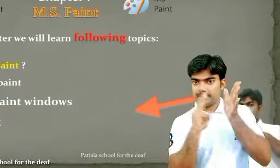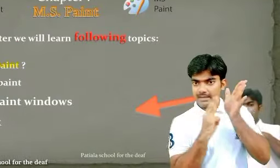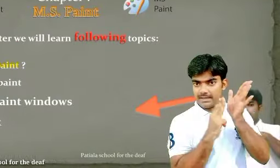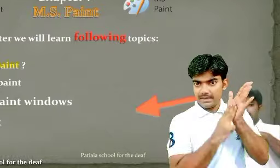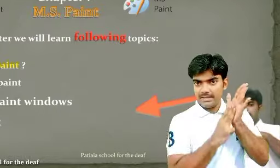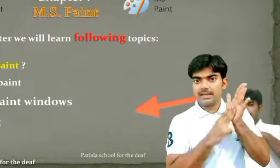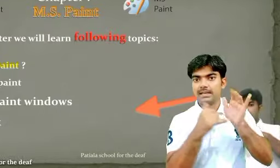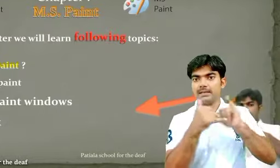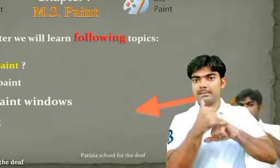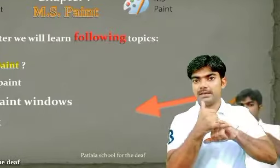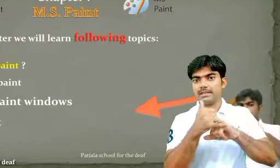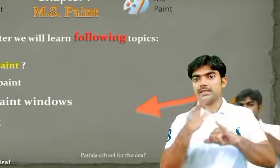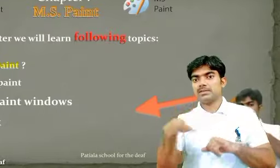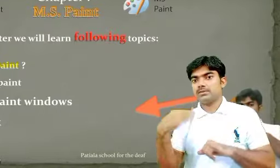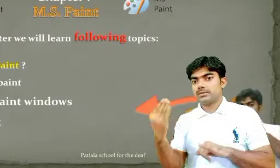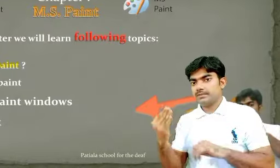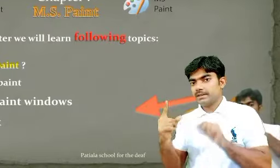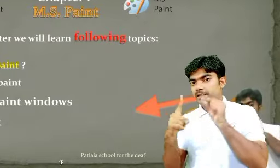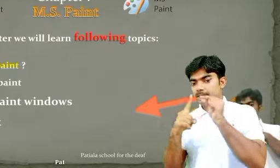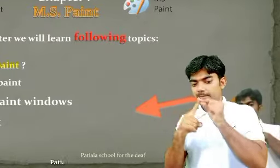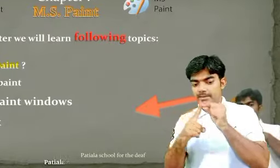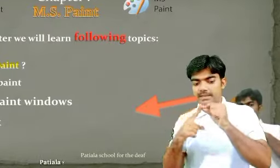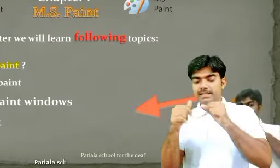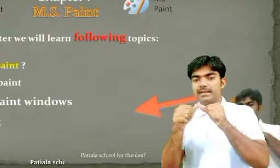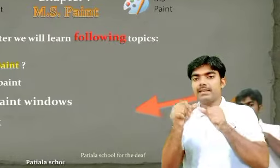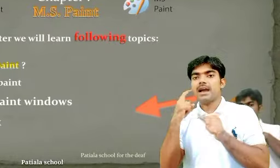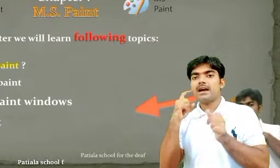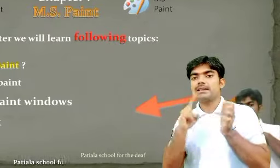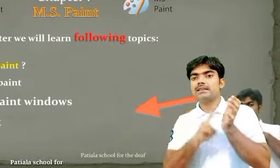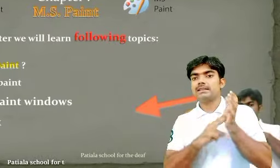चैप्टर नेम एमेस पैंट